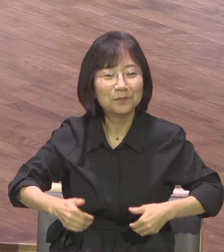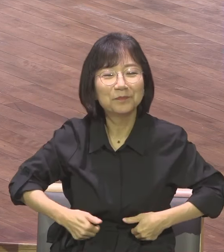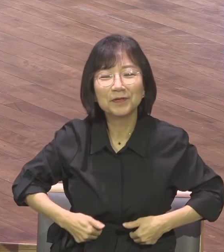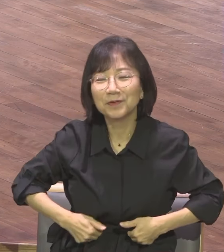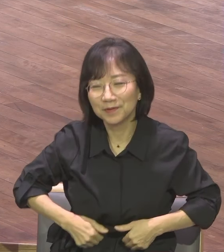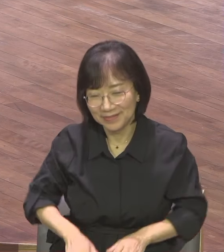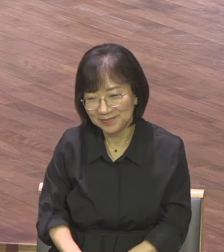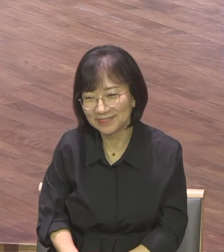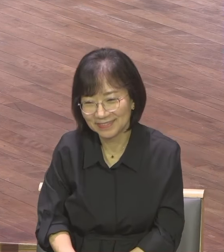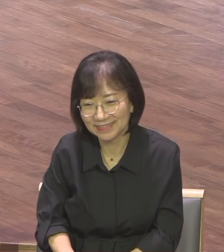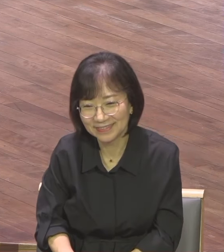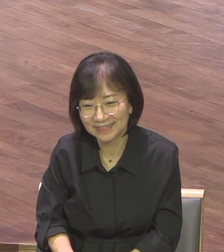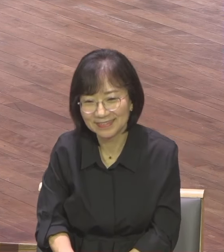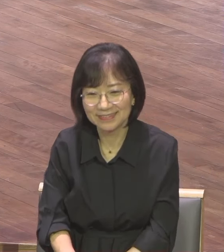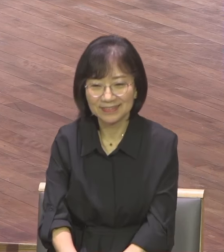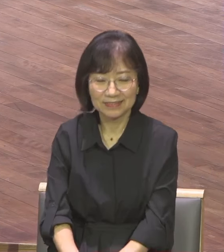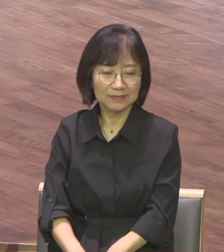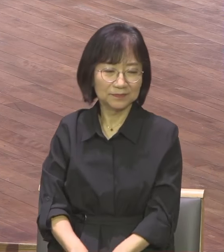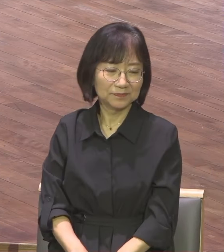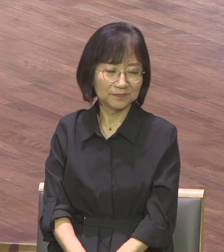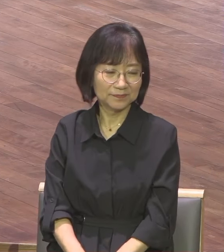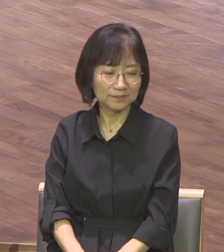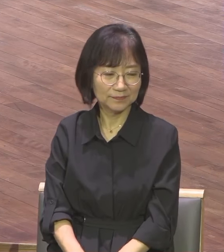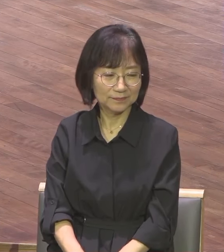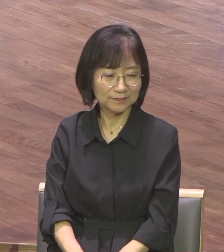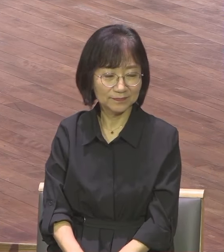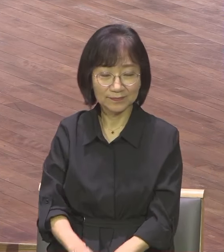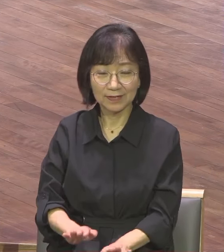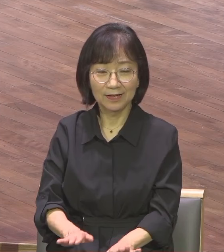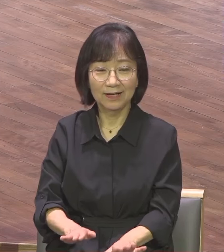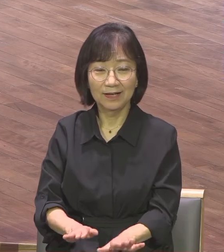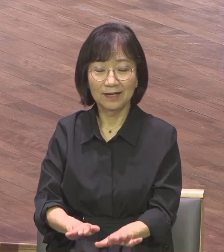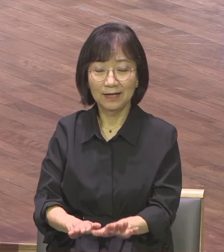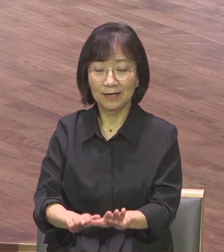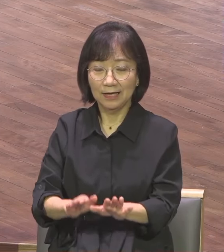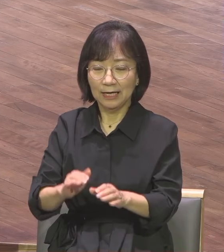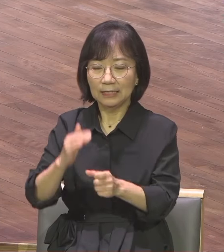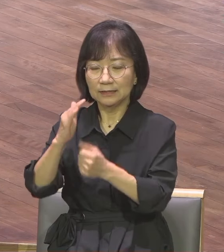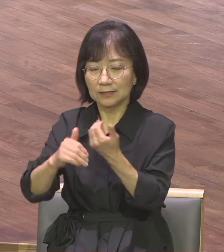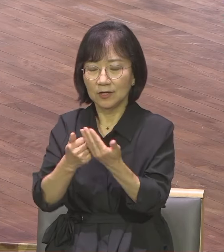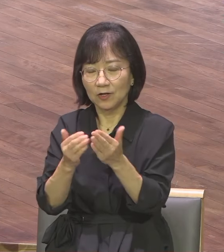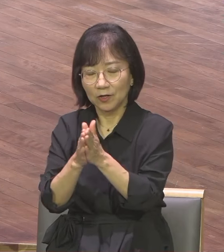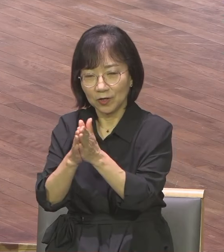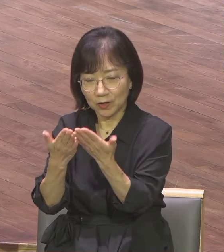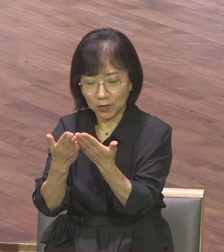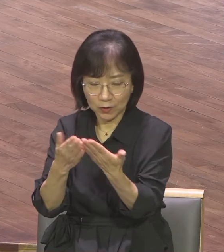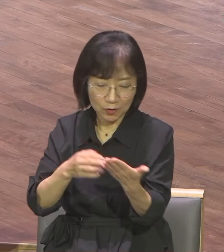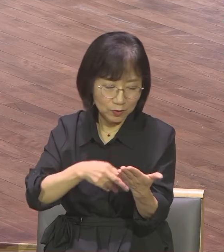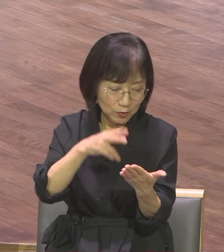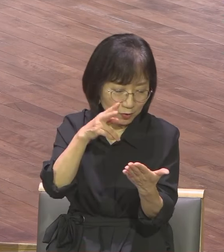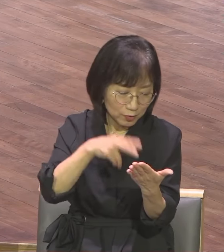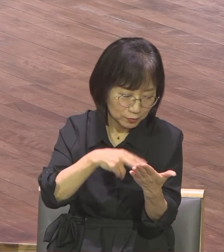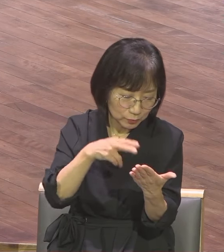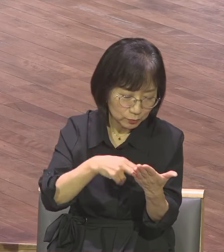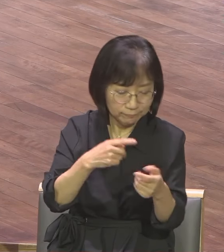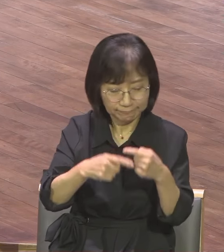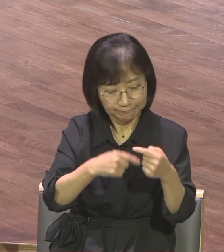성경 중심으로 강의했기 때문에 또 이 성경을 묵상하고 또 읽어보십시오 그 말씀이